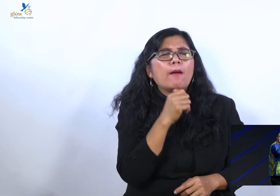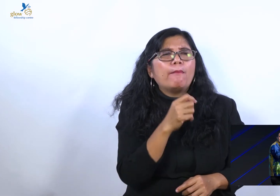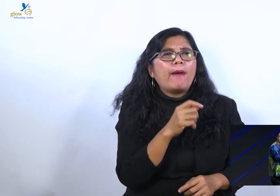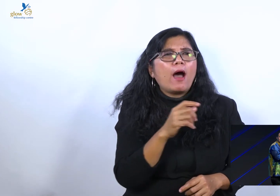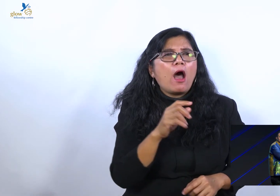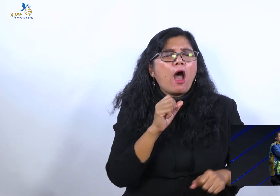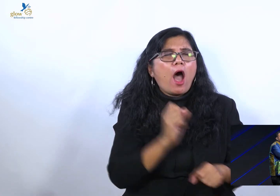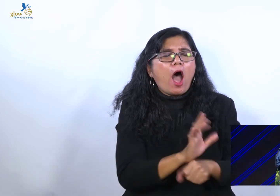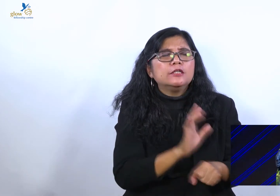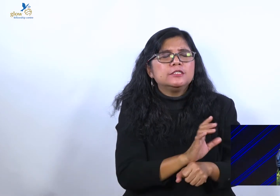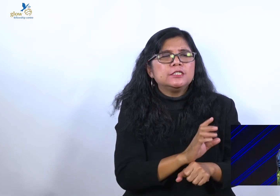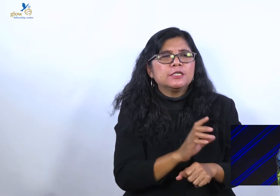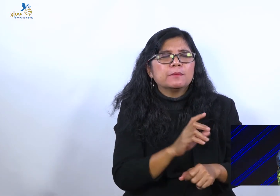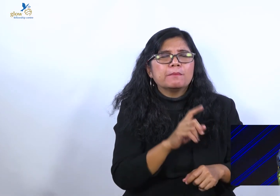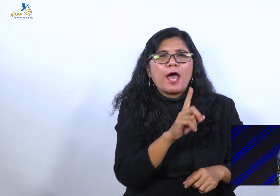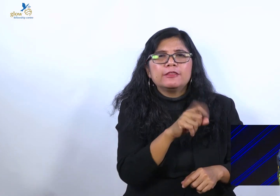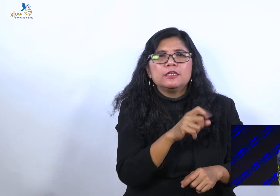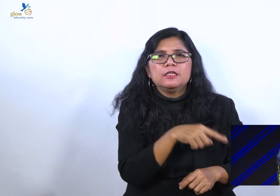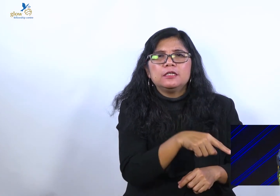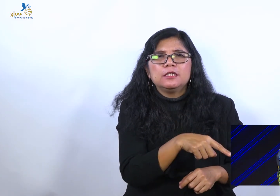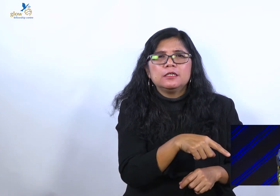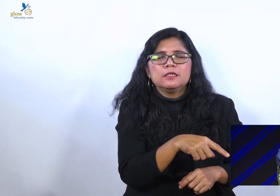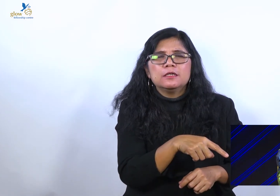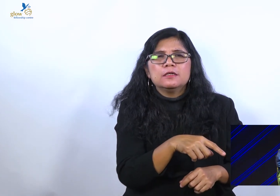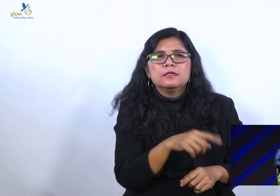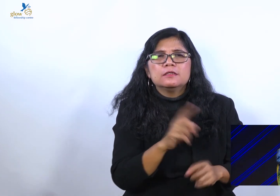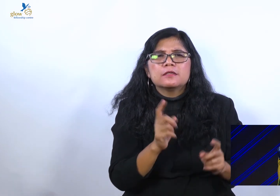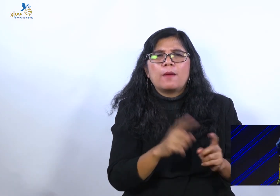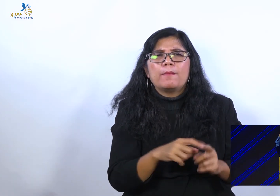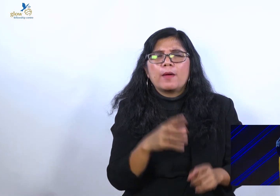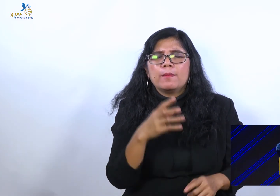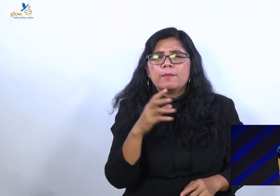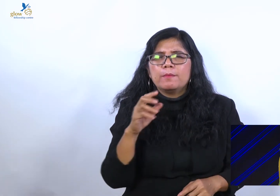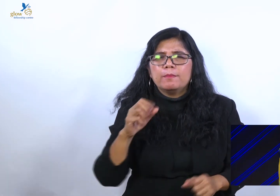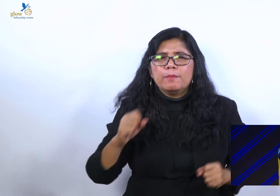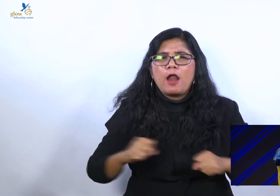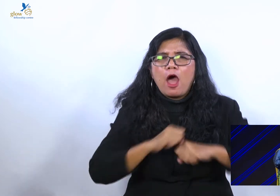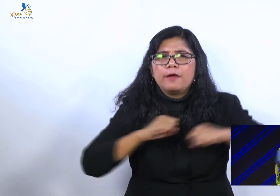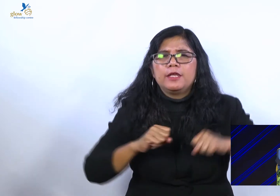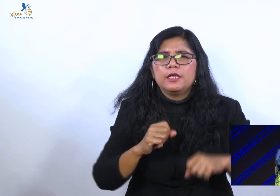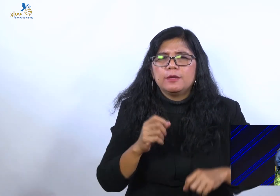Sambil berani mengutuk tuanku. Daud tidak bilang, sikat!